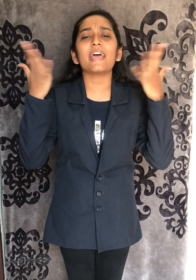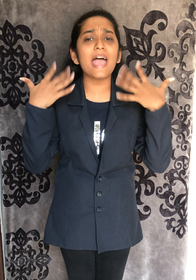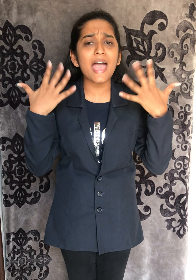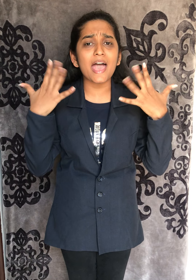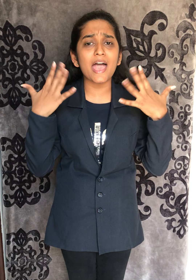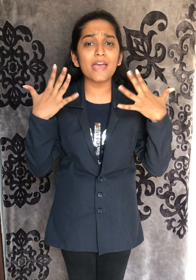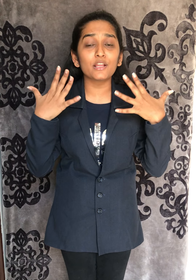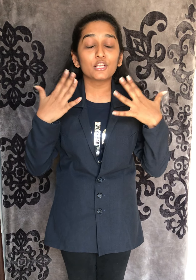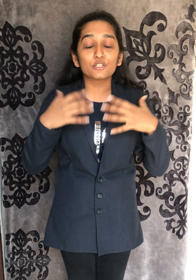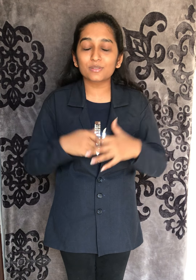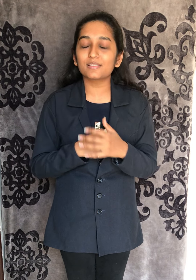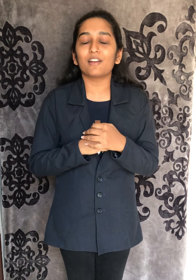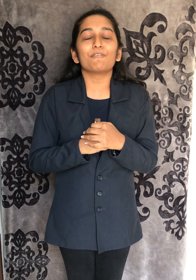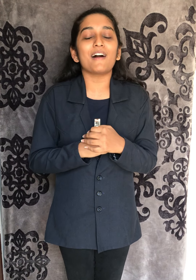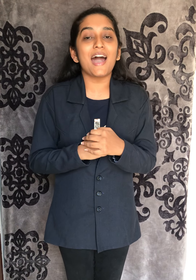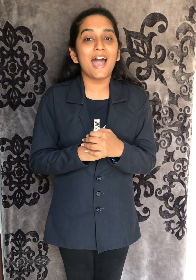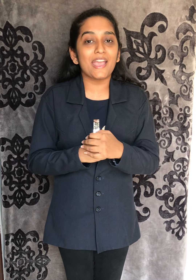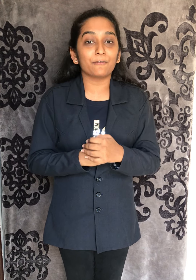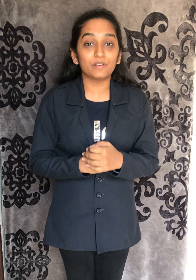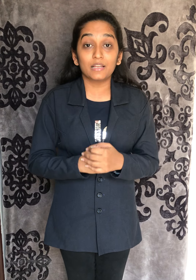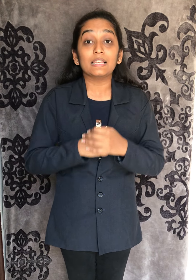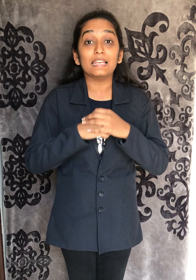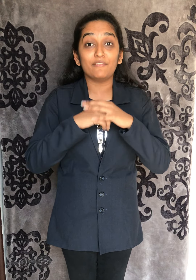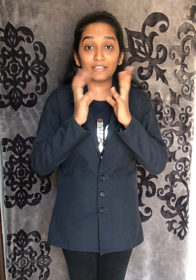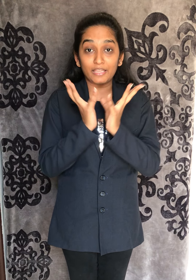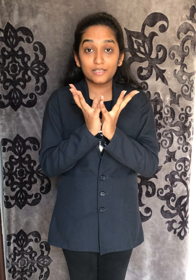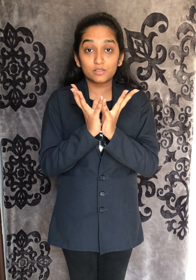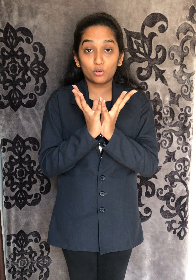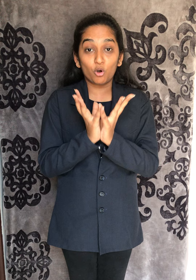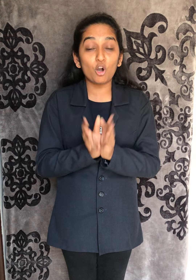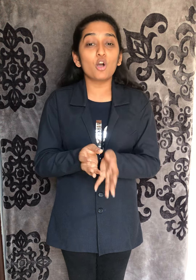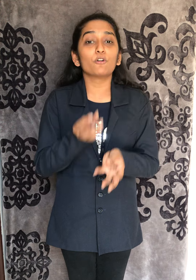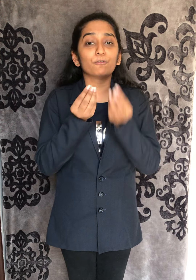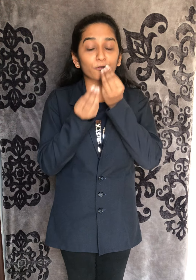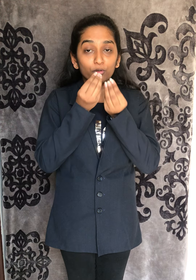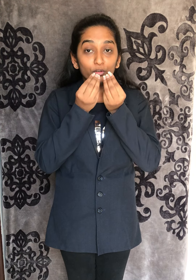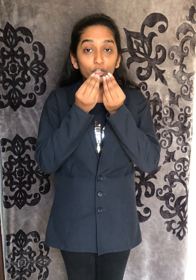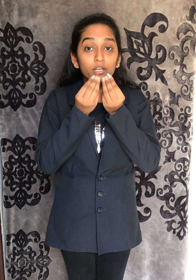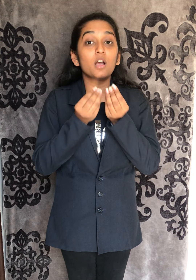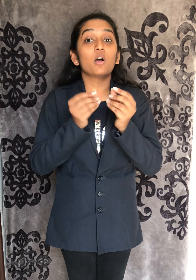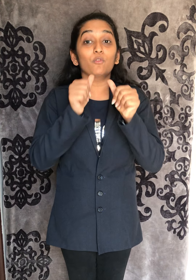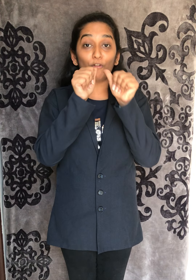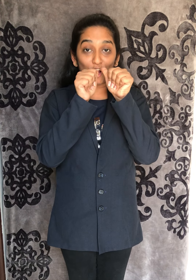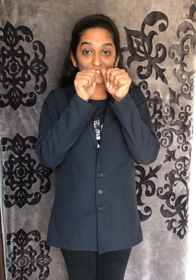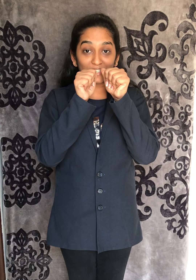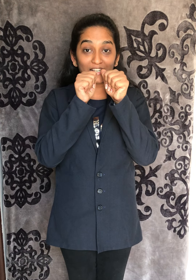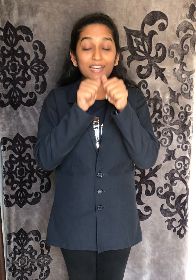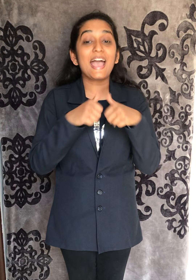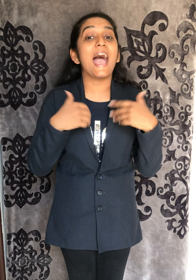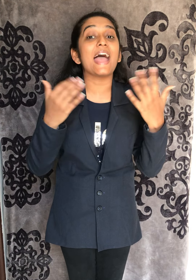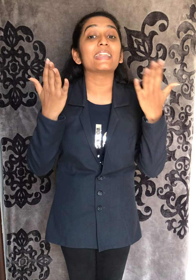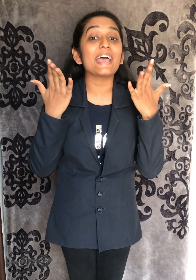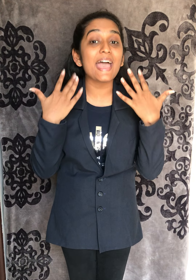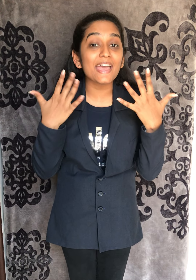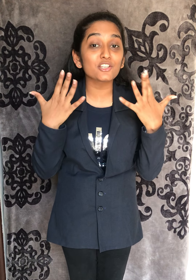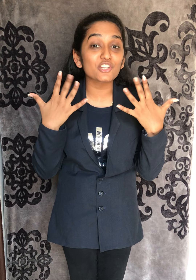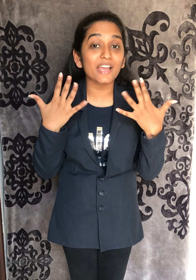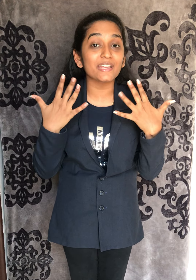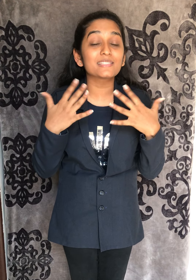air to survive. Living Things को food, water and air चाहिए